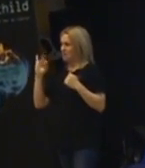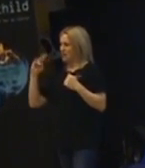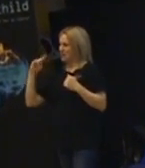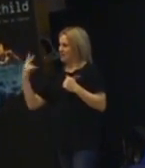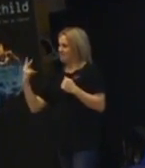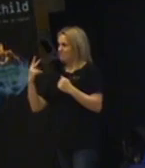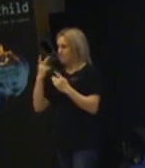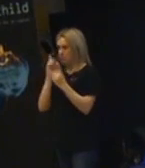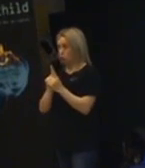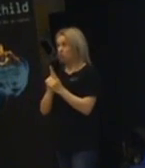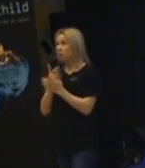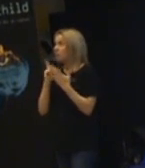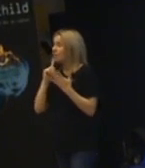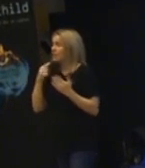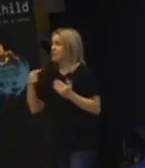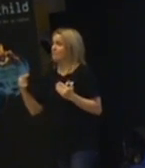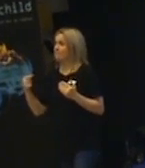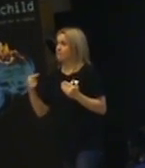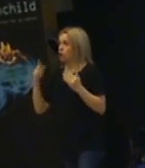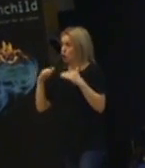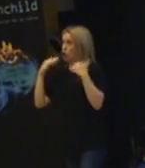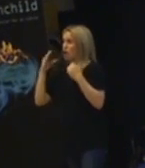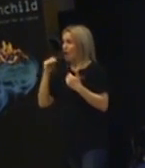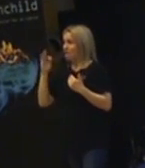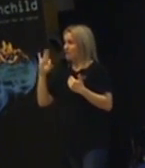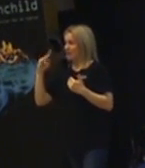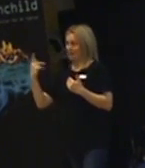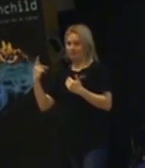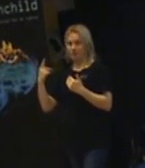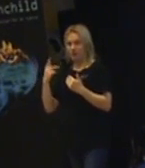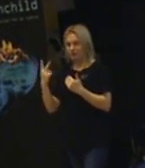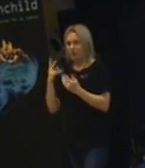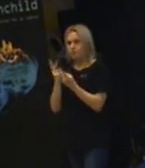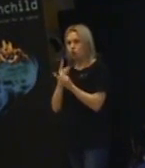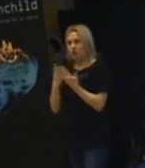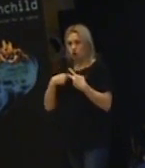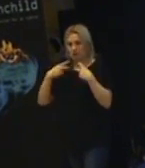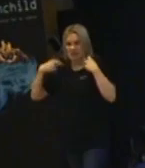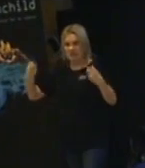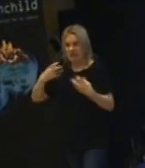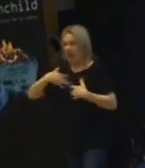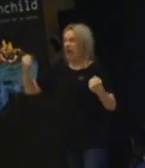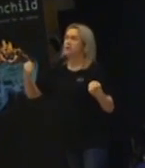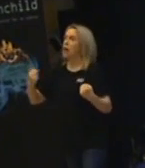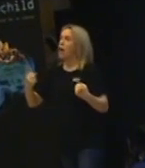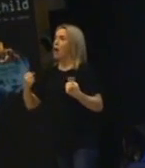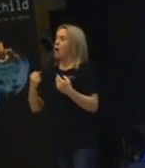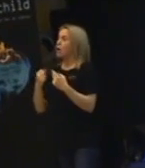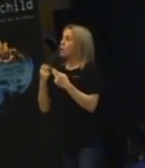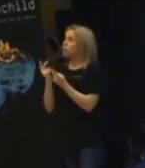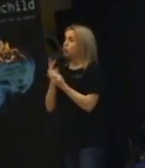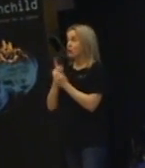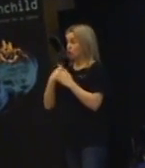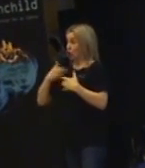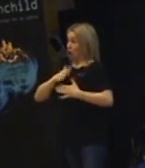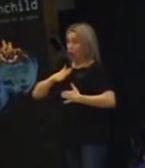automatiskt någonting negativt. Hög affektivt bemötande är ju inte att jag skriker och skränar och arg. Hög affektivt bemötande kan vara att jag